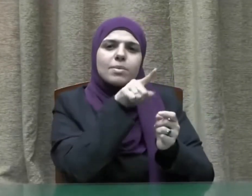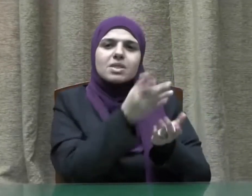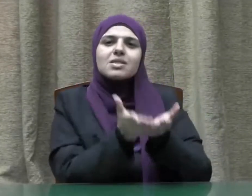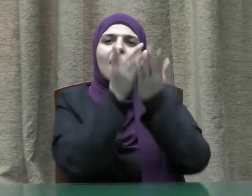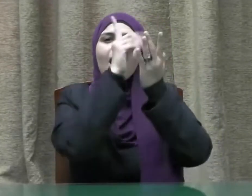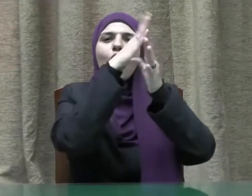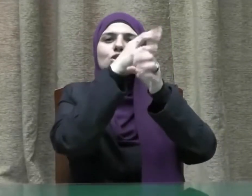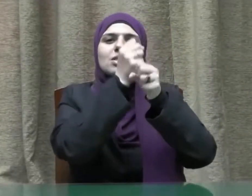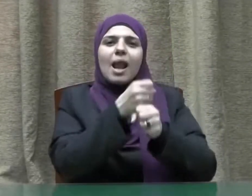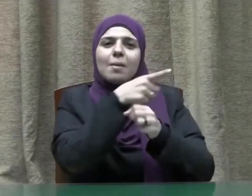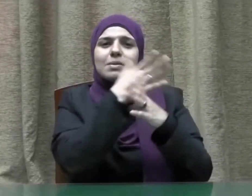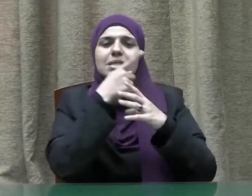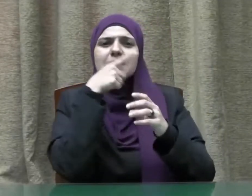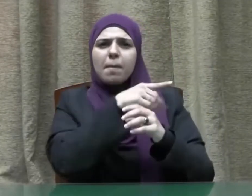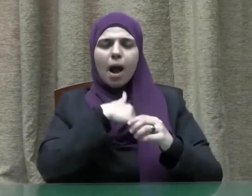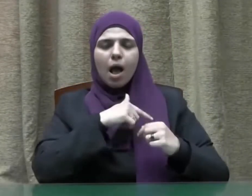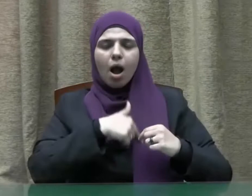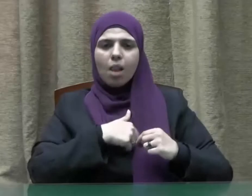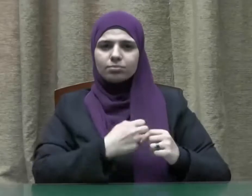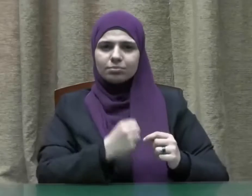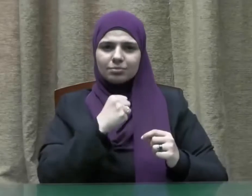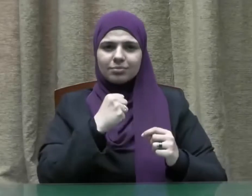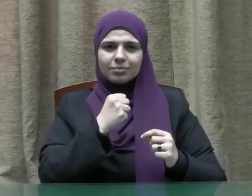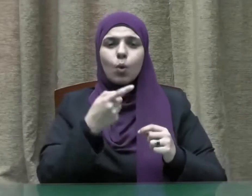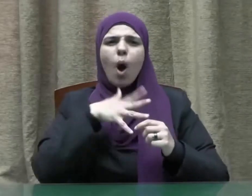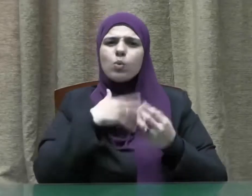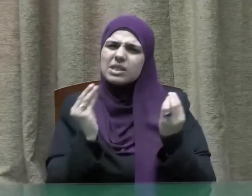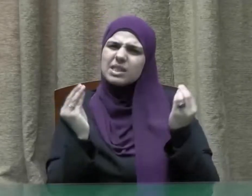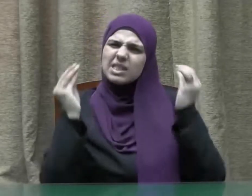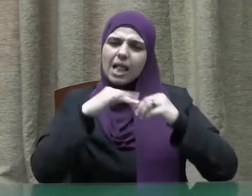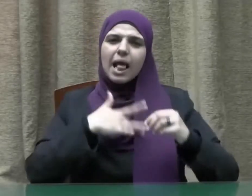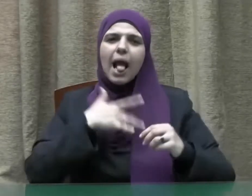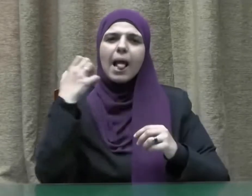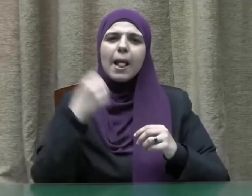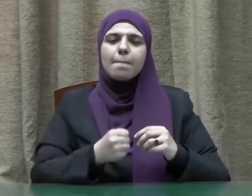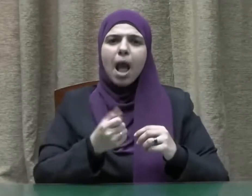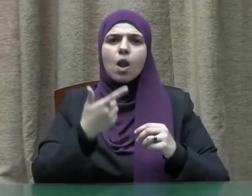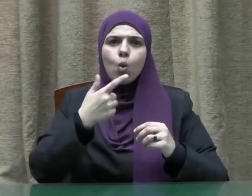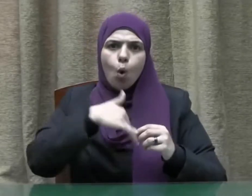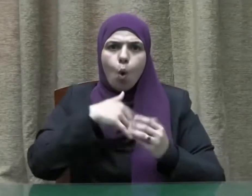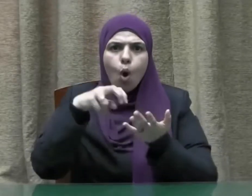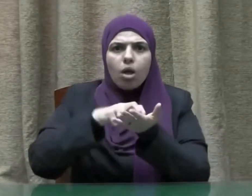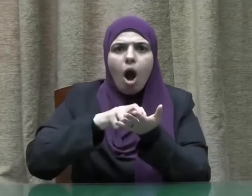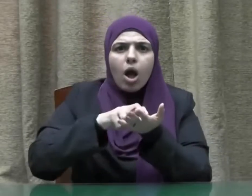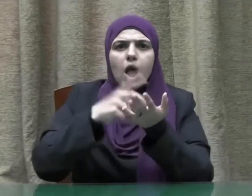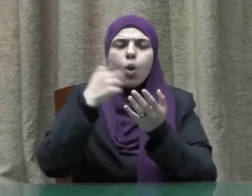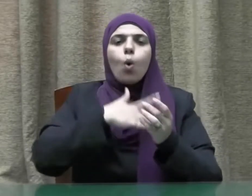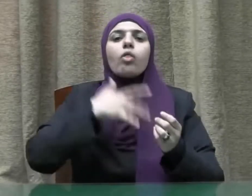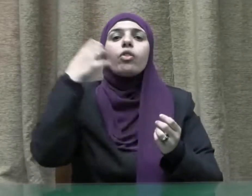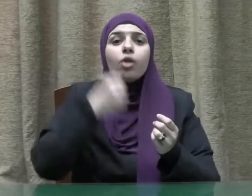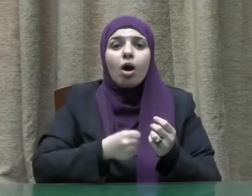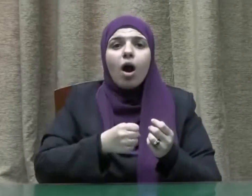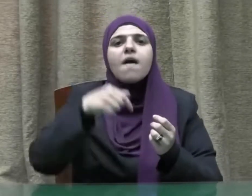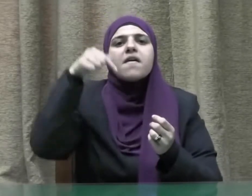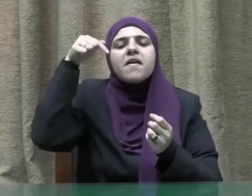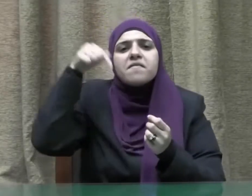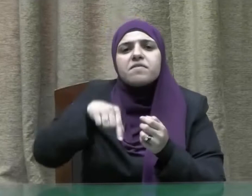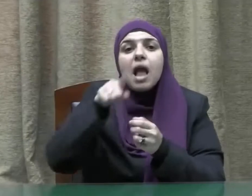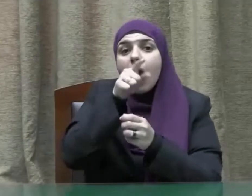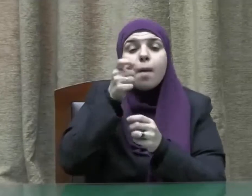وسلم وتثبيتا لقلبه ولكي يزداد إيمانا ويقينا وثقة في